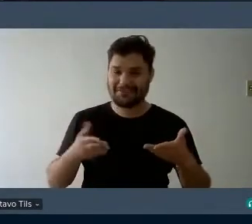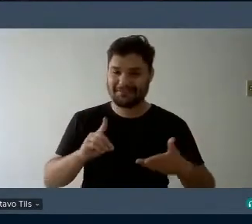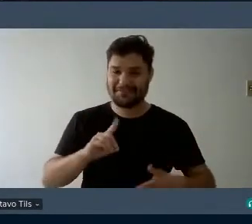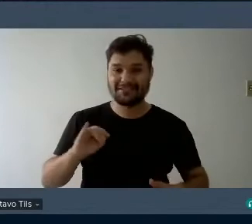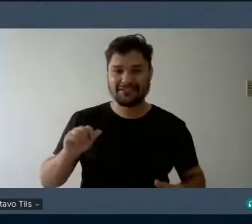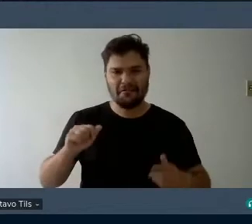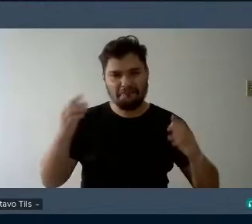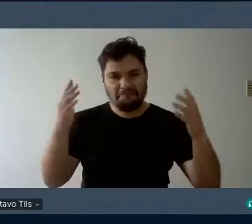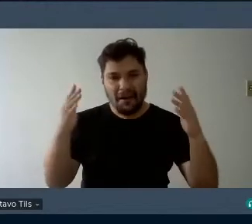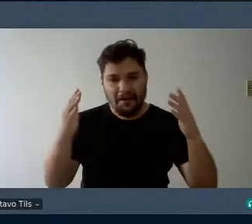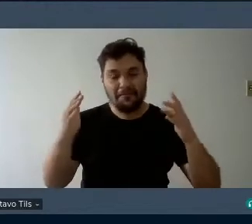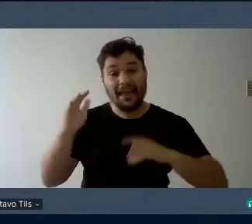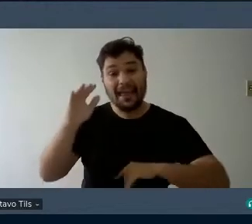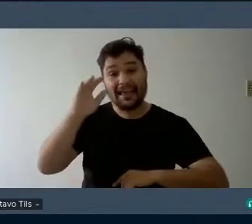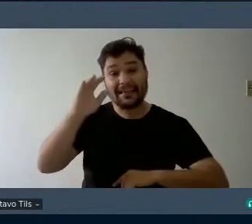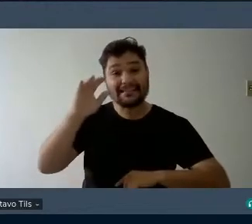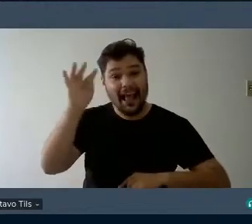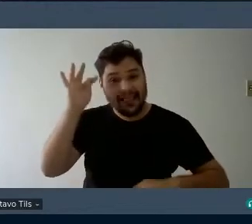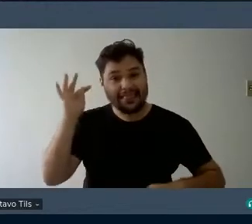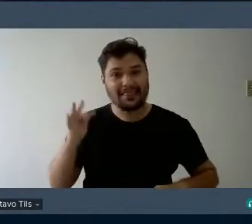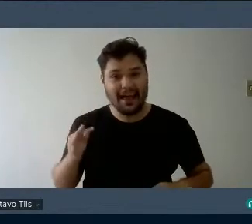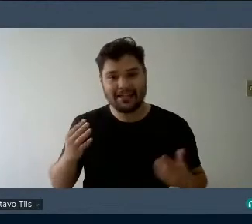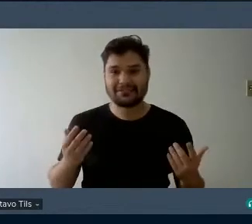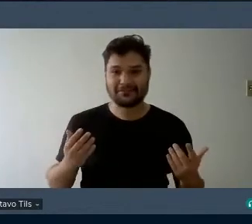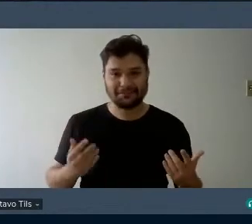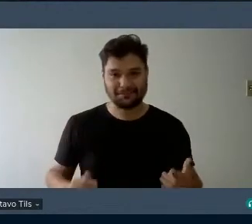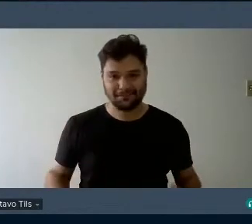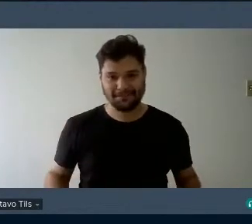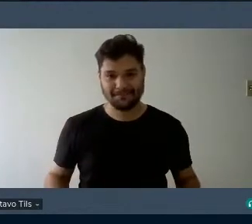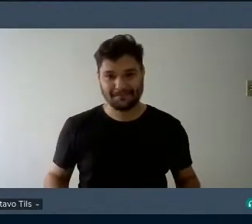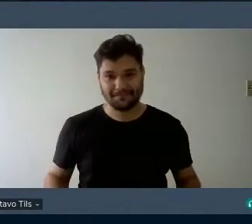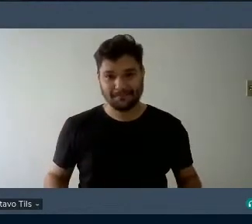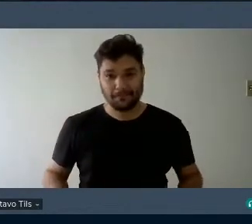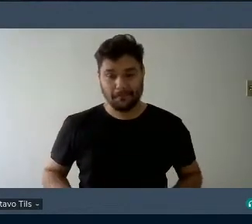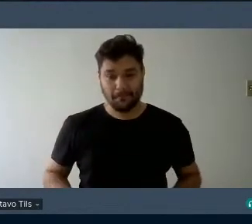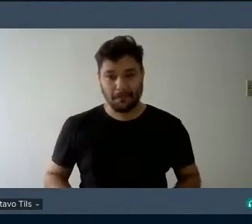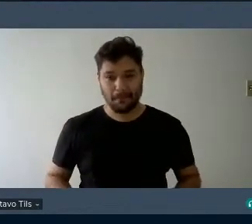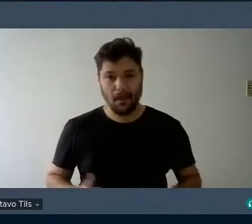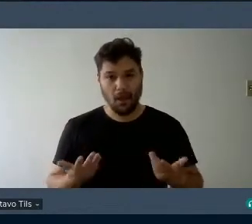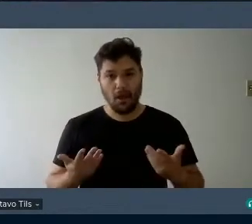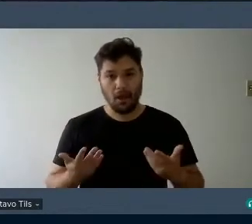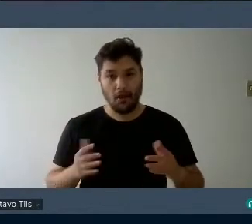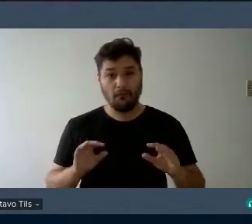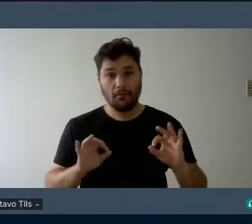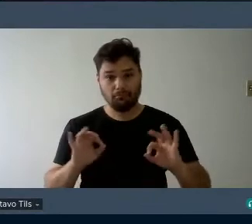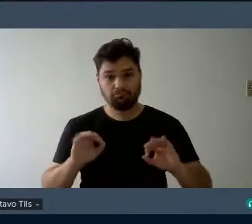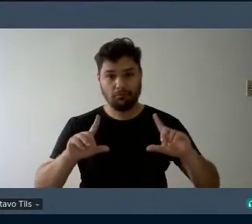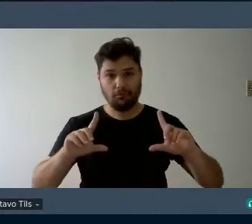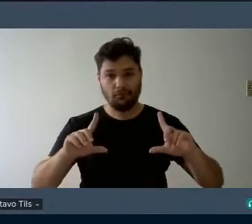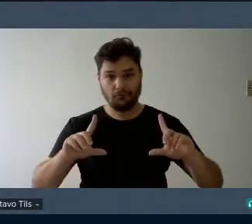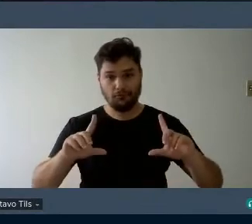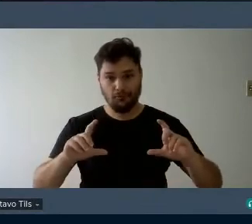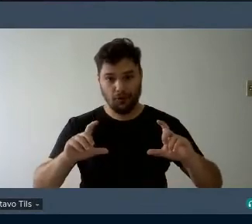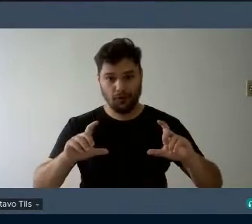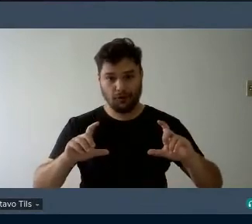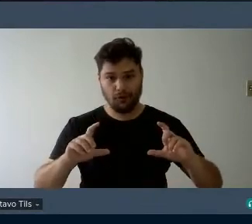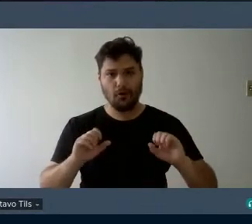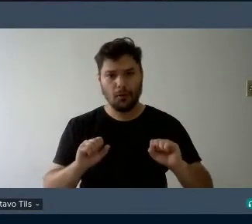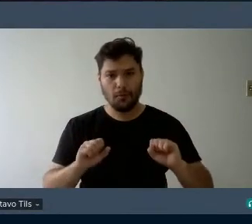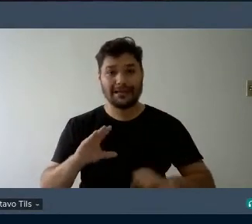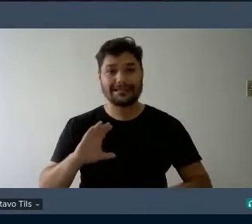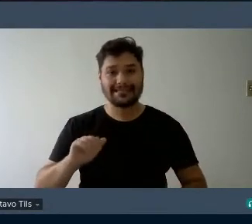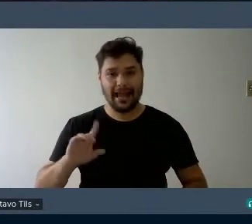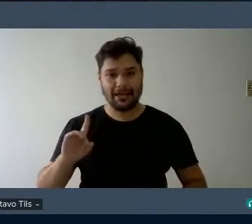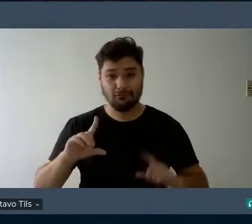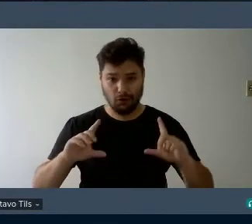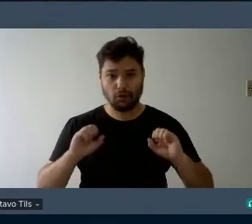parabéns Tati eu já vou falar sobre você só já deixar marcado pessoal do SEAD já conseguiu a